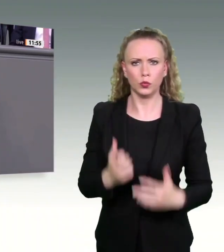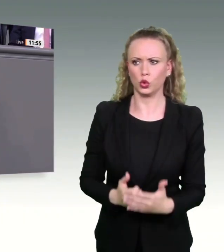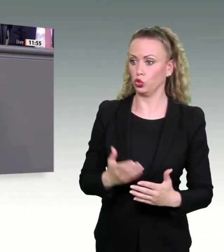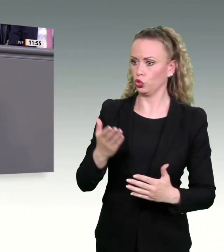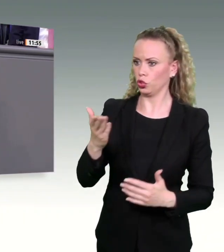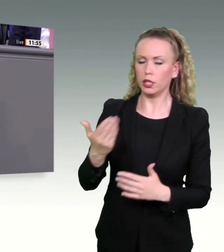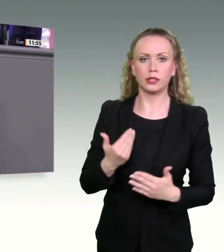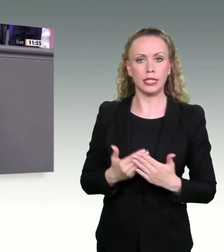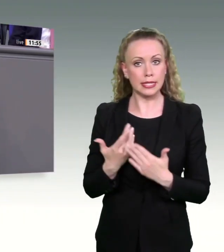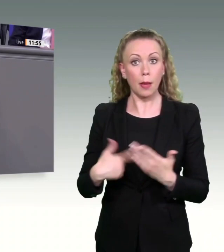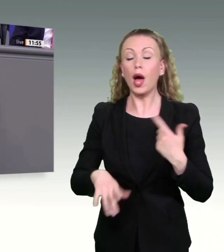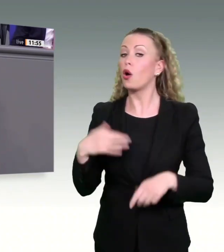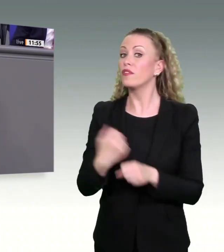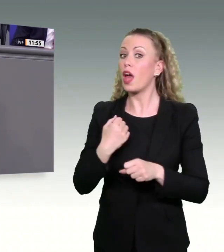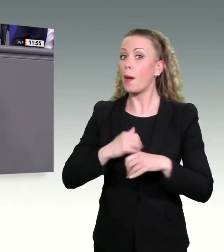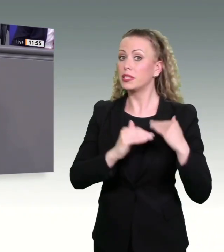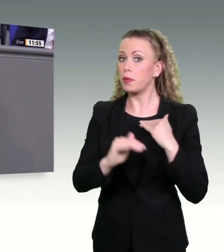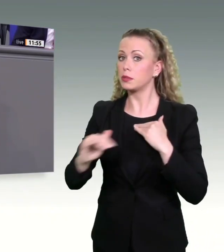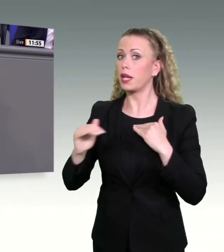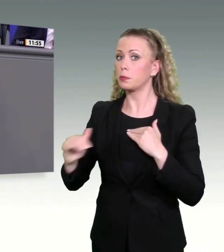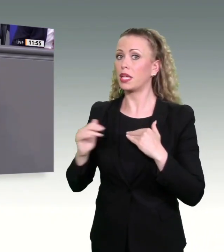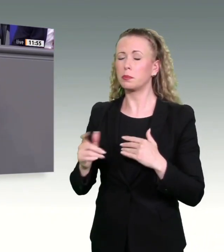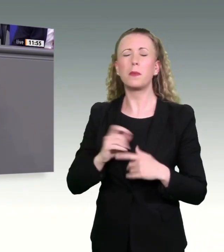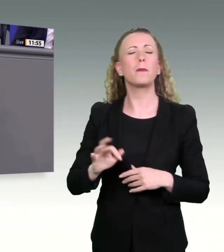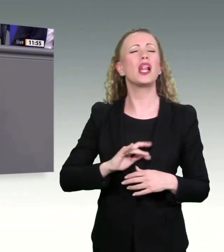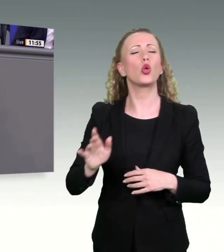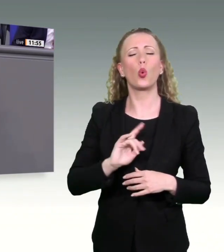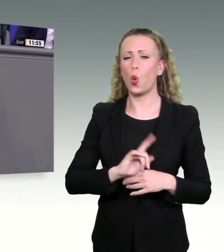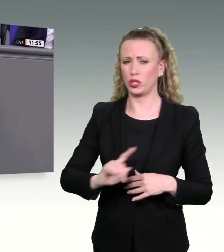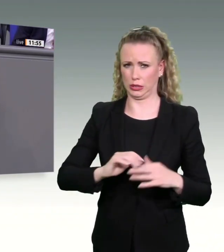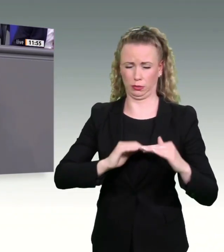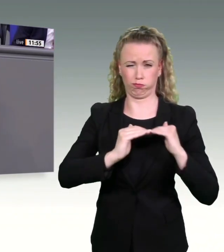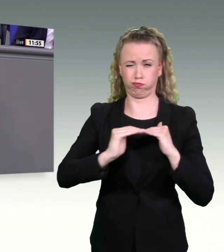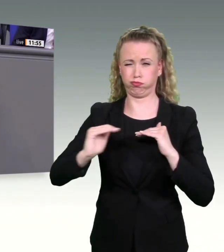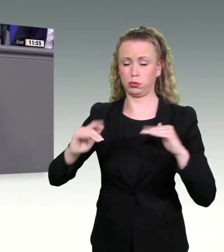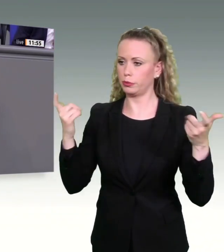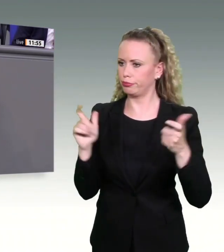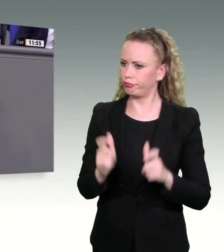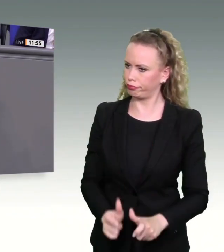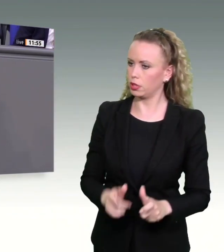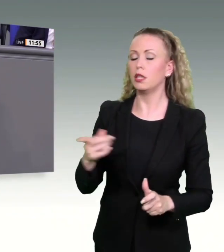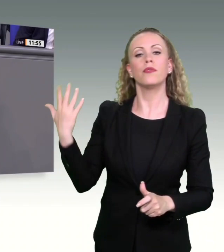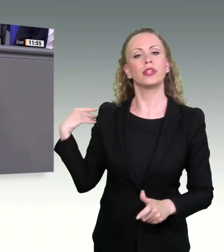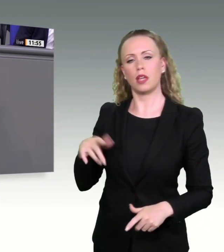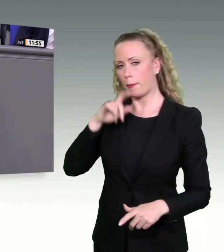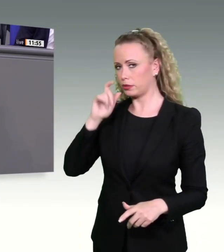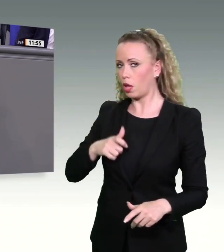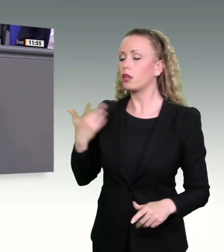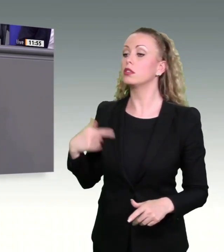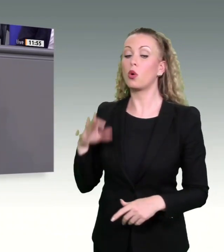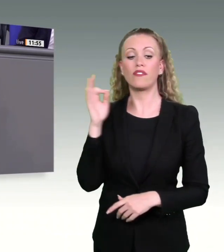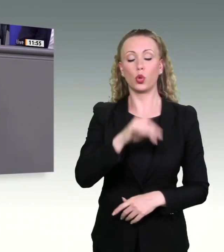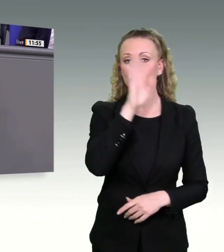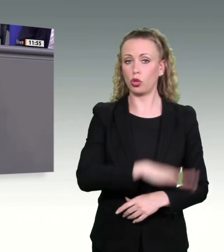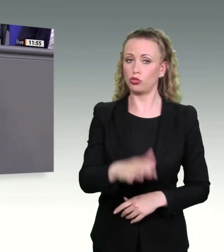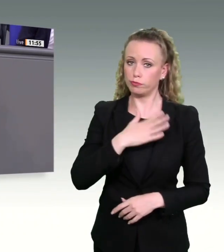hochwertschöpfender Arbeitsplätze. Adenauer handelte im Interesse Deutschlands, sie im Interesse korrupter Lobbyisten, wie wir sie